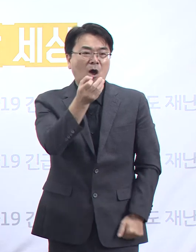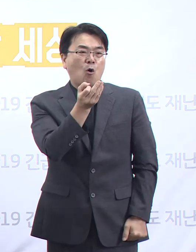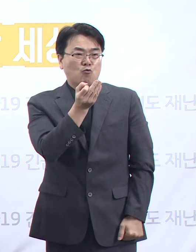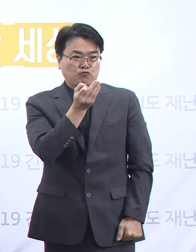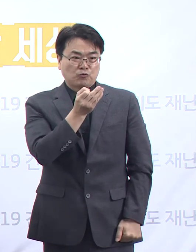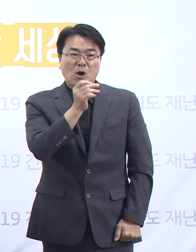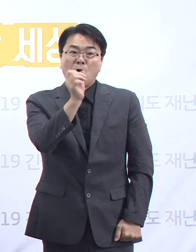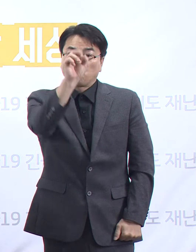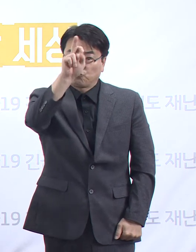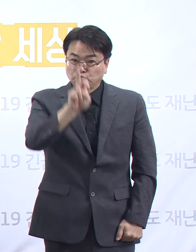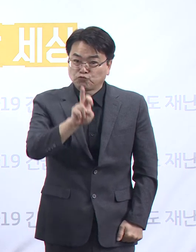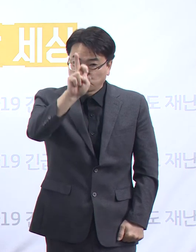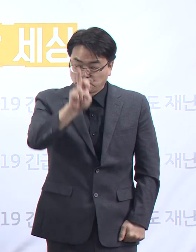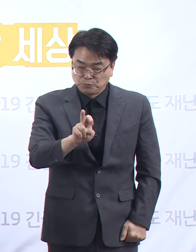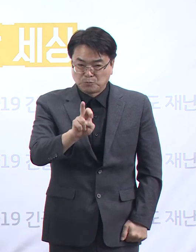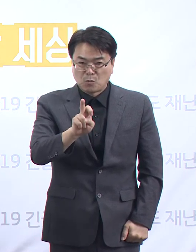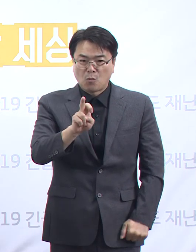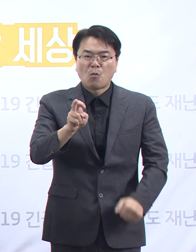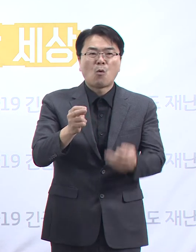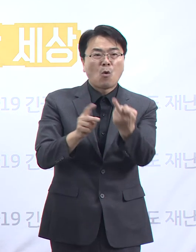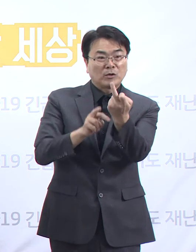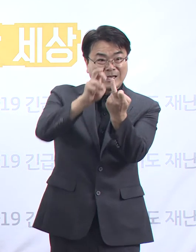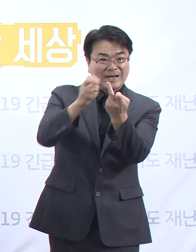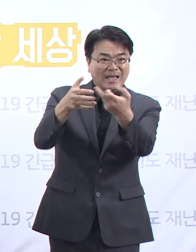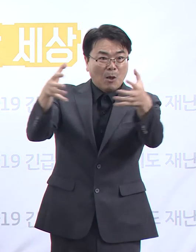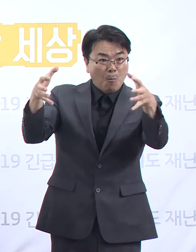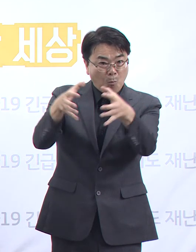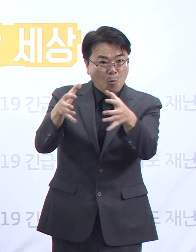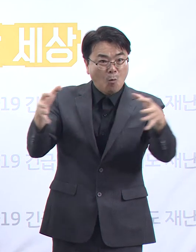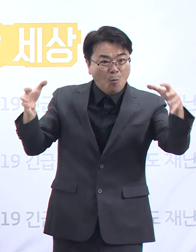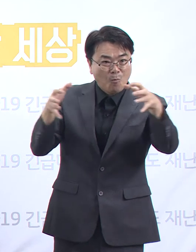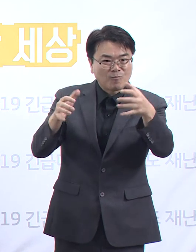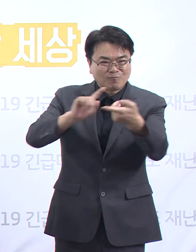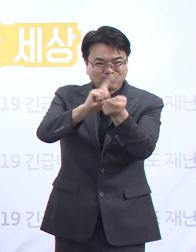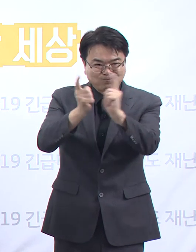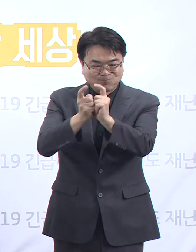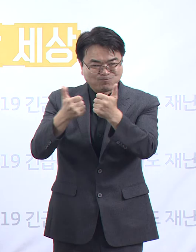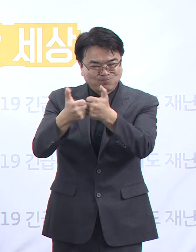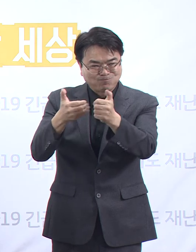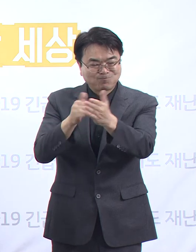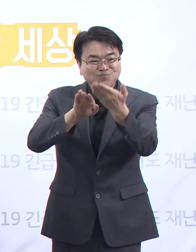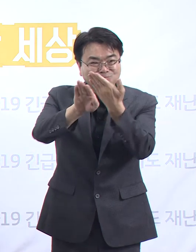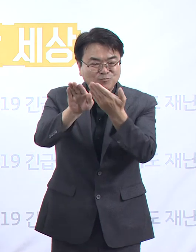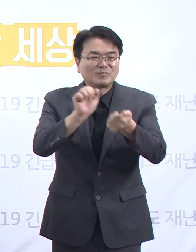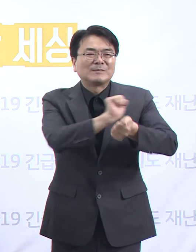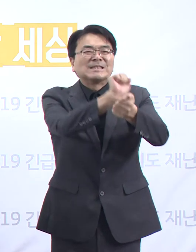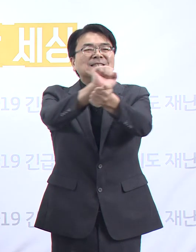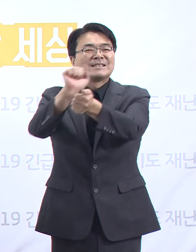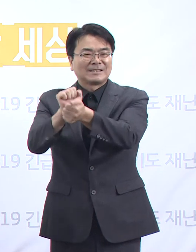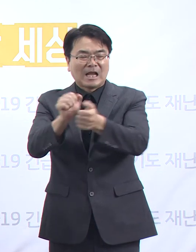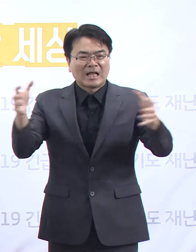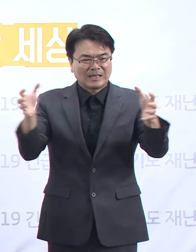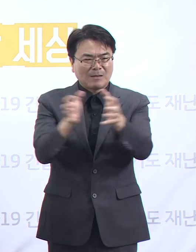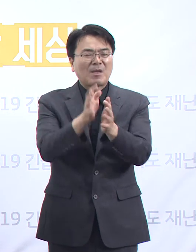중앙공원에서 산악회 모임을 가졌던 회원 3명이 추가 확진되어 누적 확진자는 총 4명입니다.